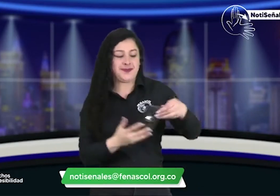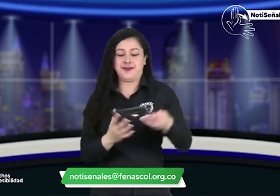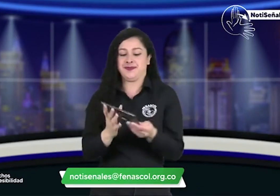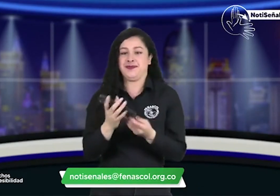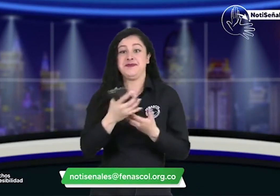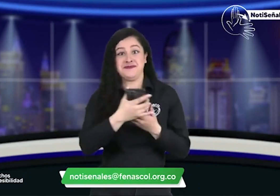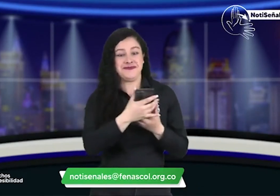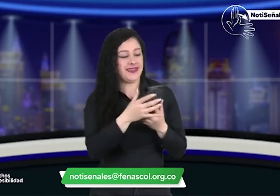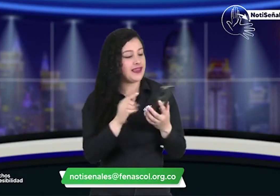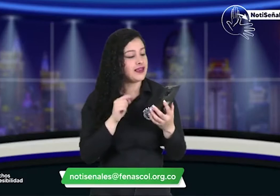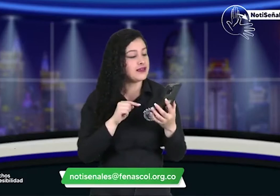ver cuántas